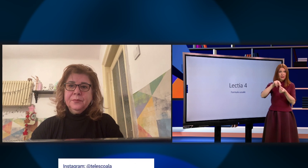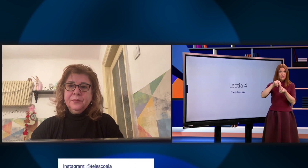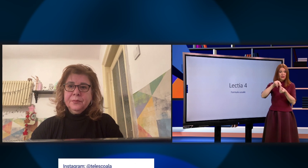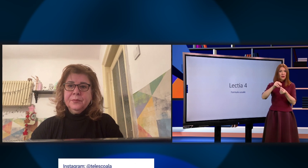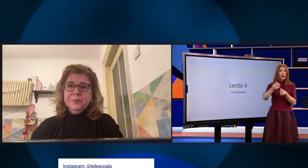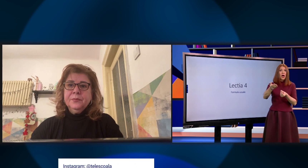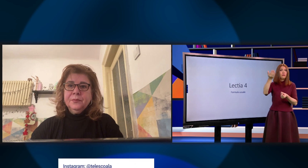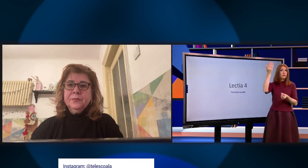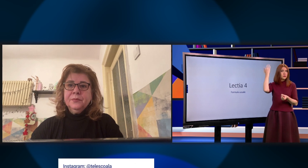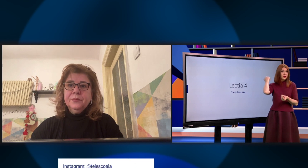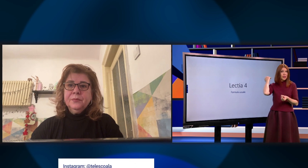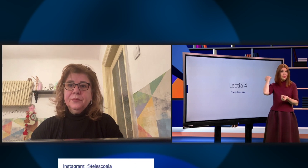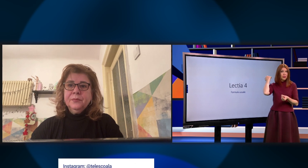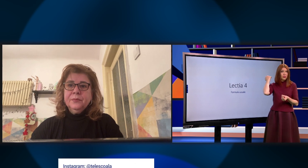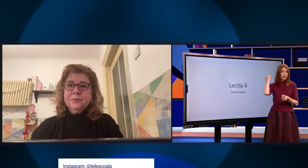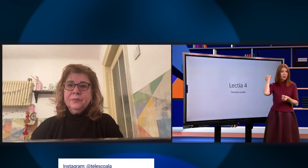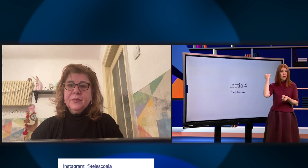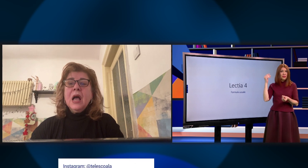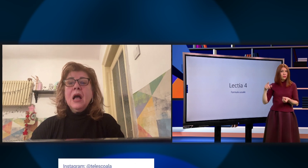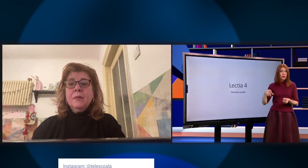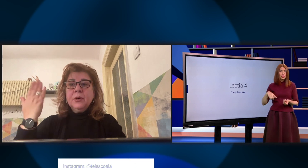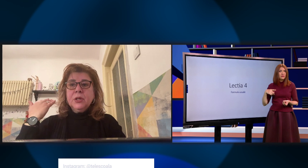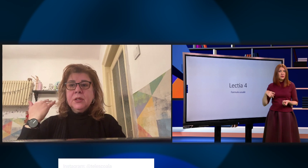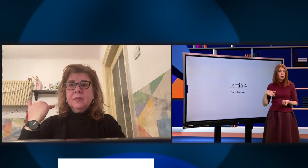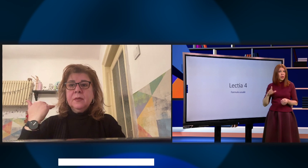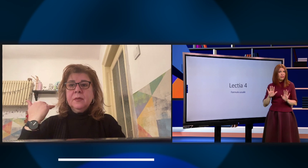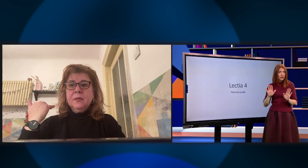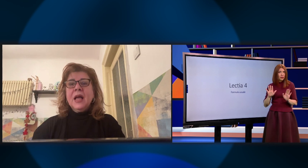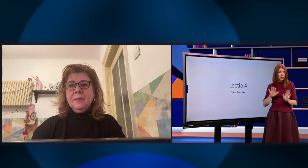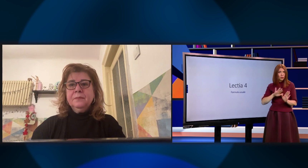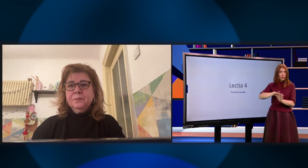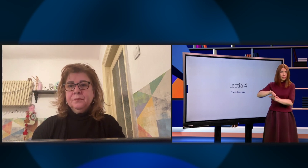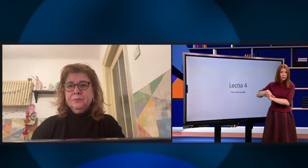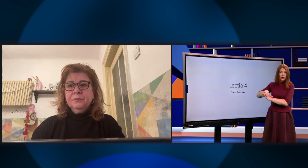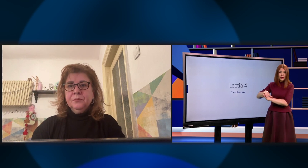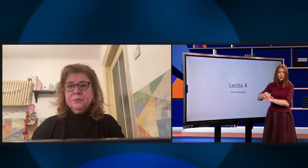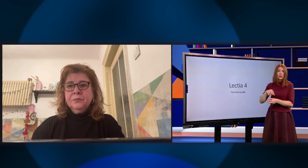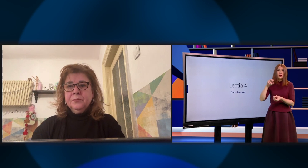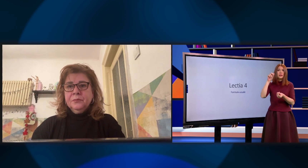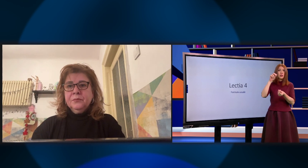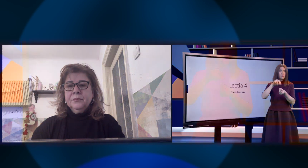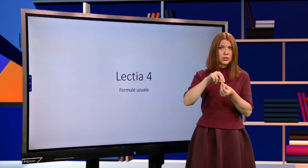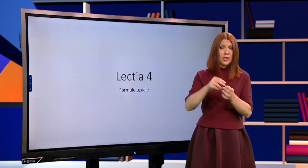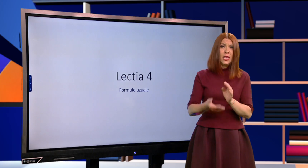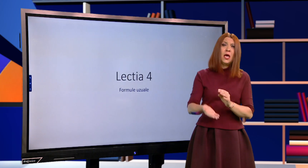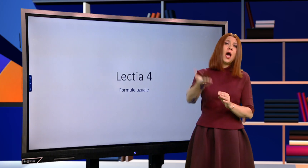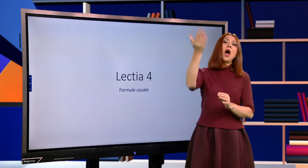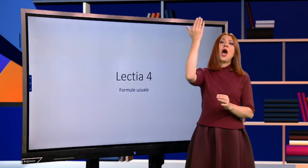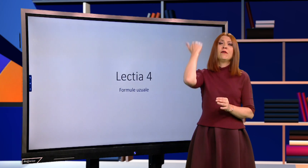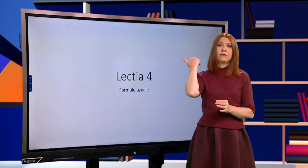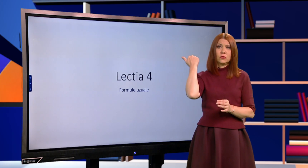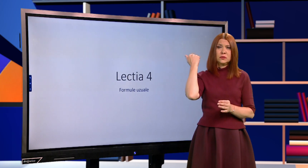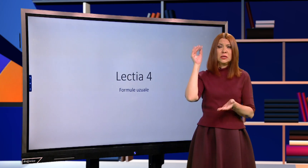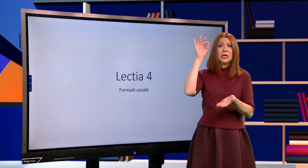Paștele a fost... Carmen! Nu am nevoie și de verbul a fi. Nu am nevoie. Deci Paștele